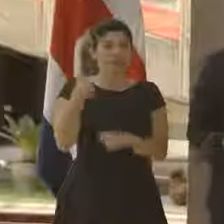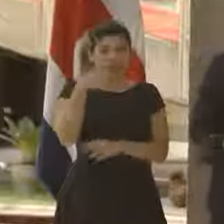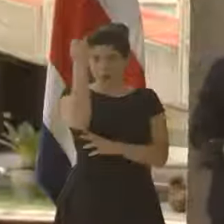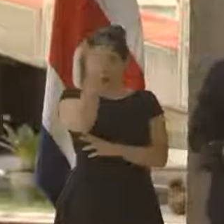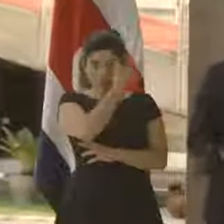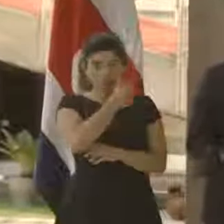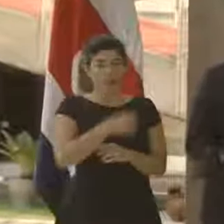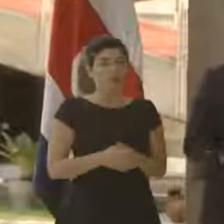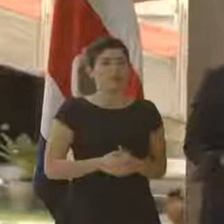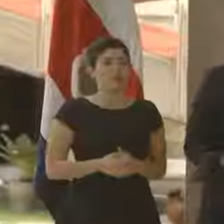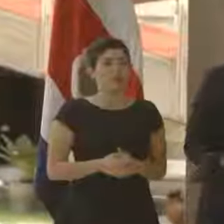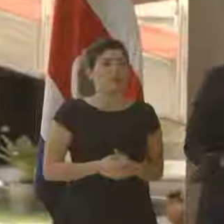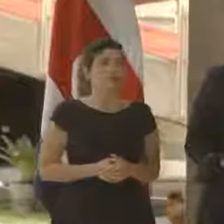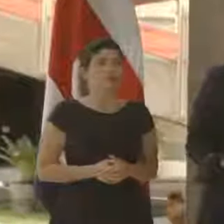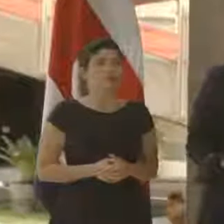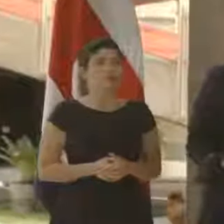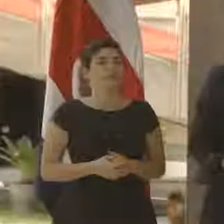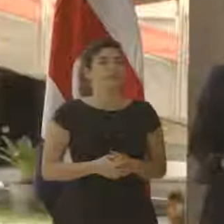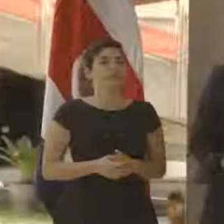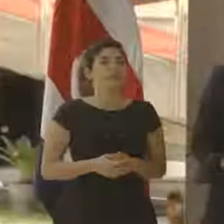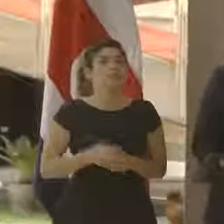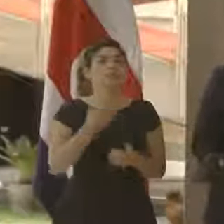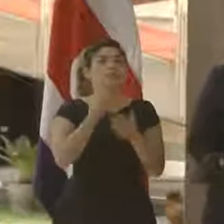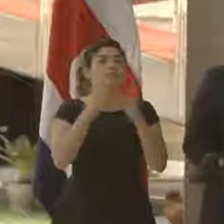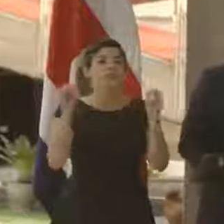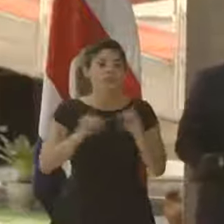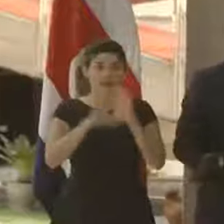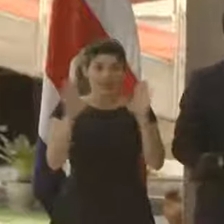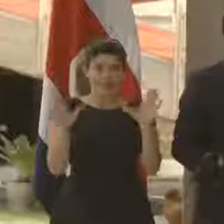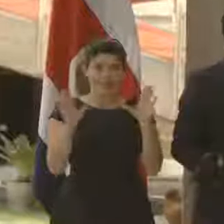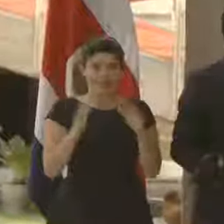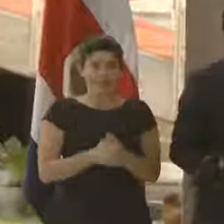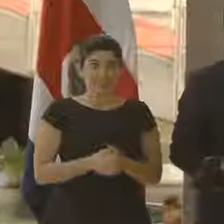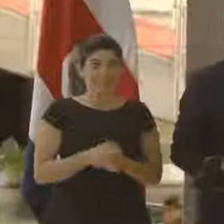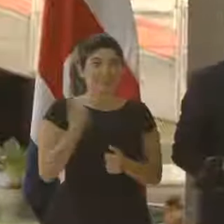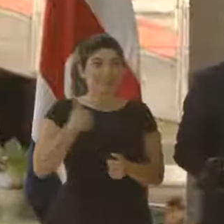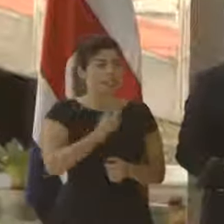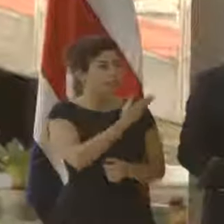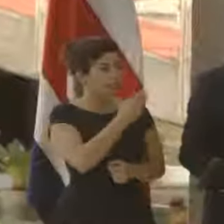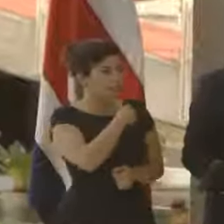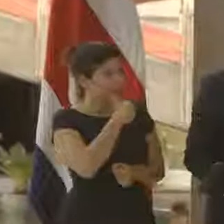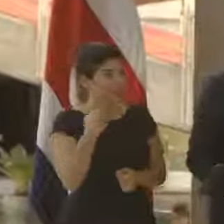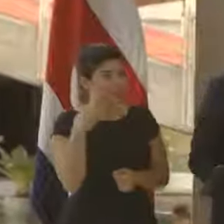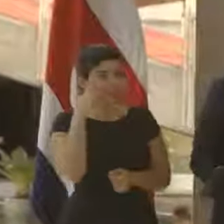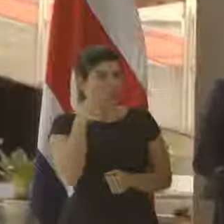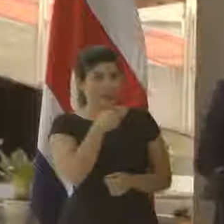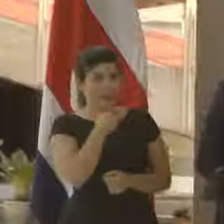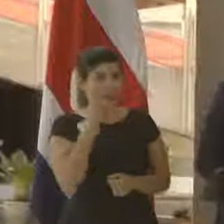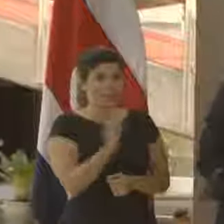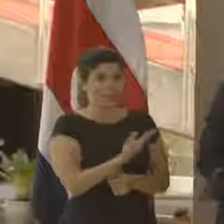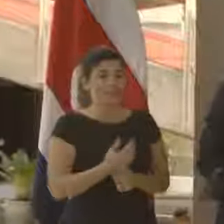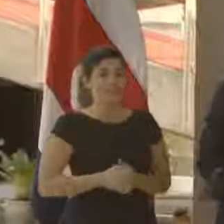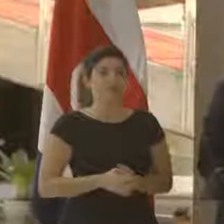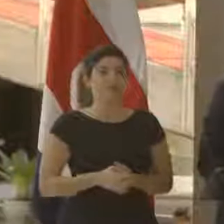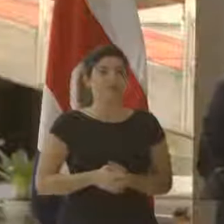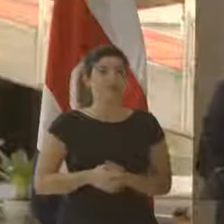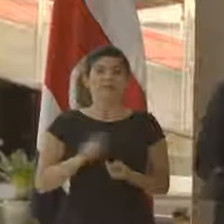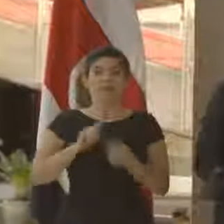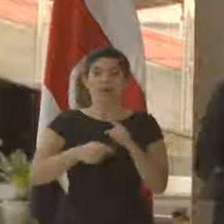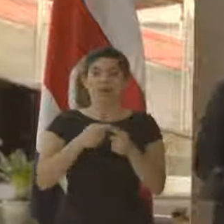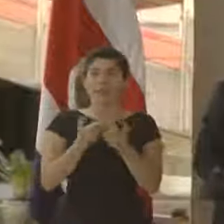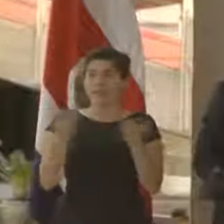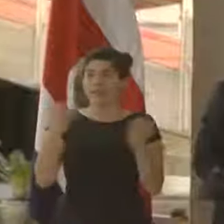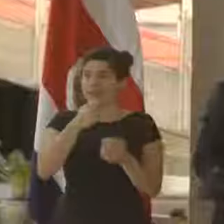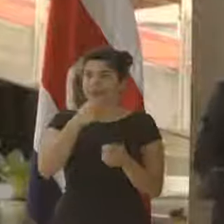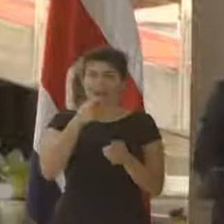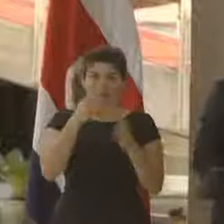Alvarado de la república, el Muy buenos días, señores ministros, señora ministra, amigos y